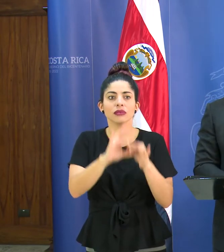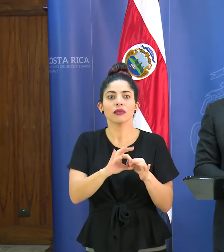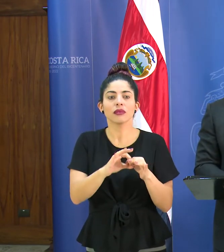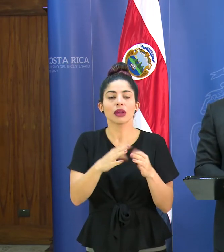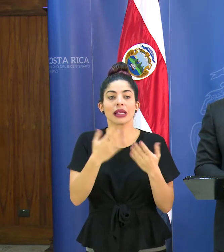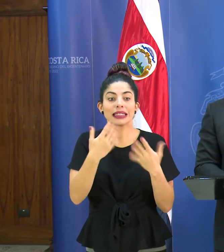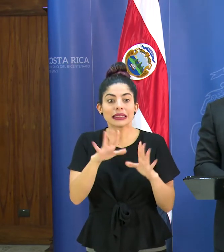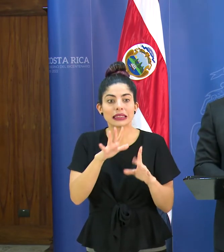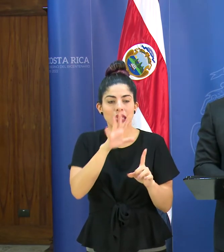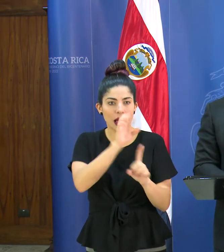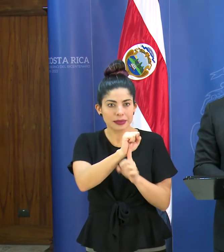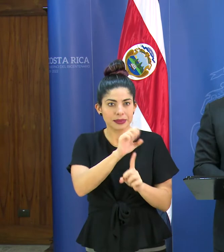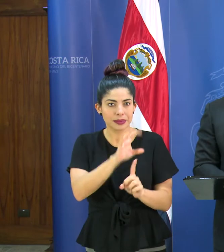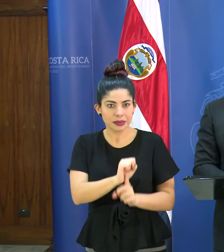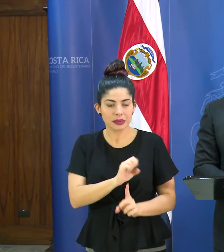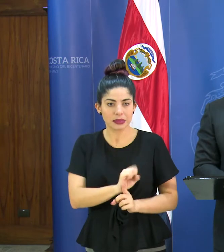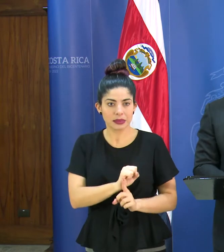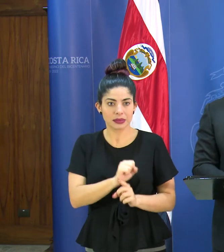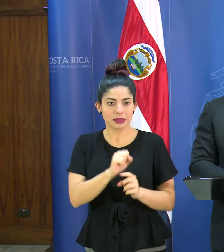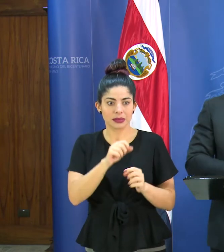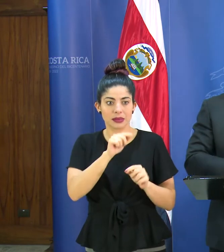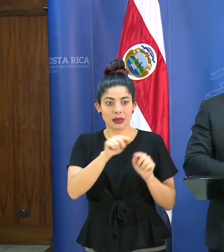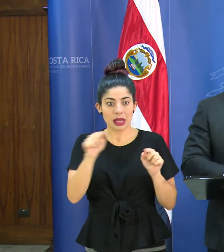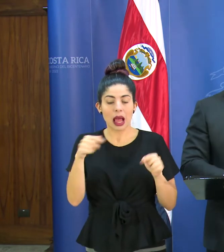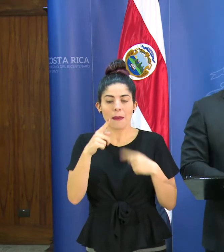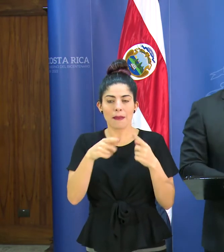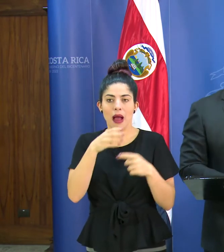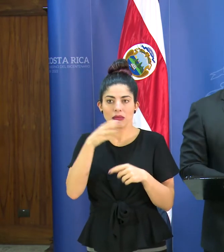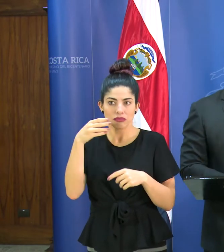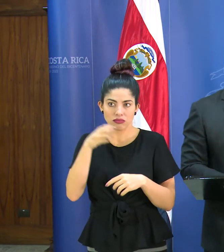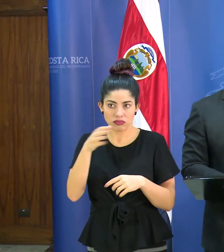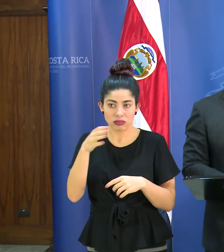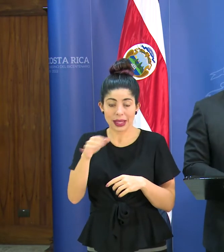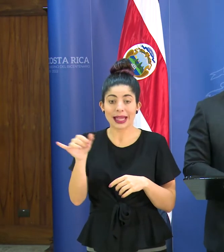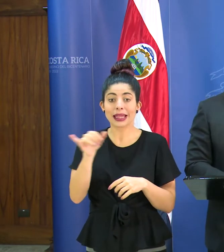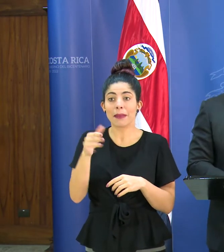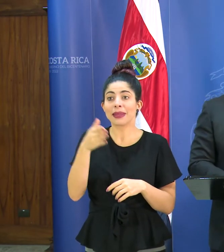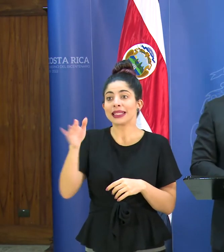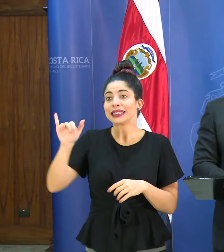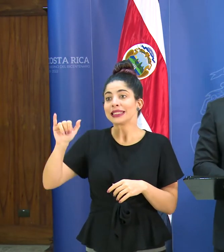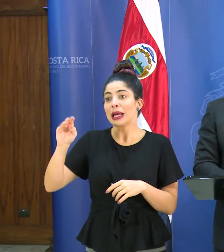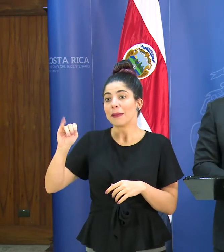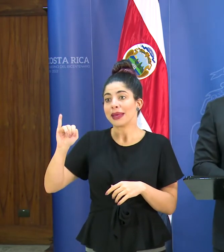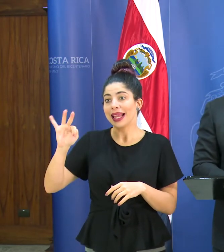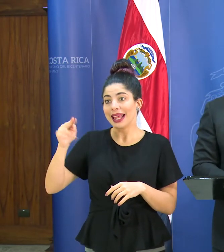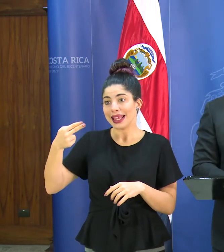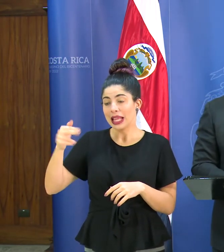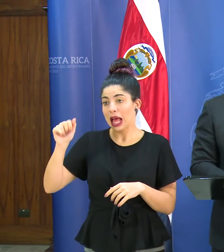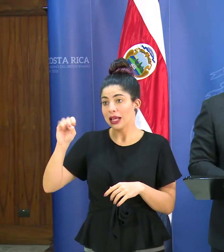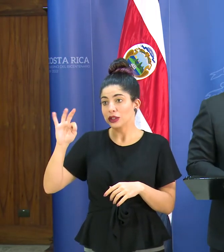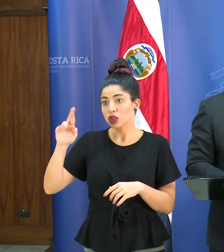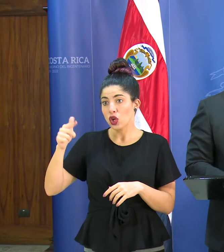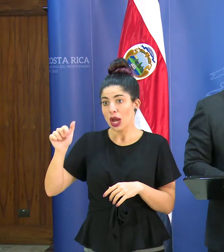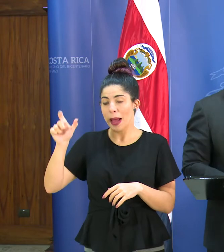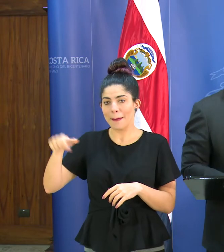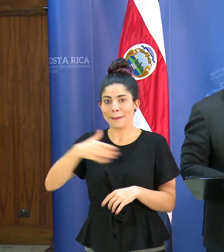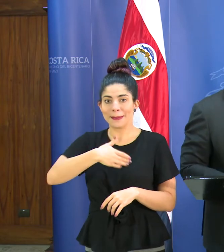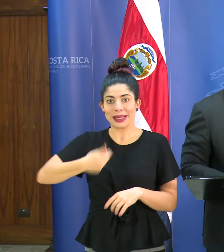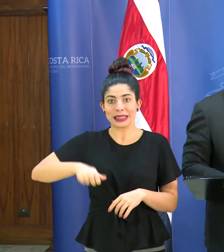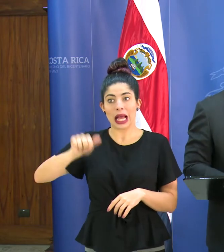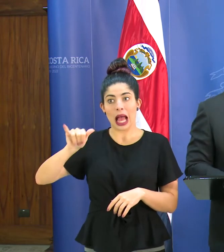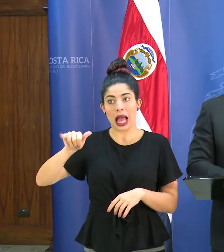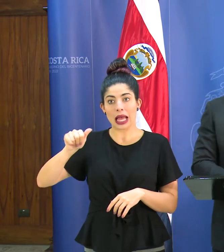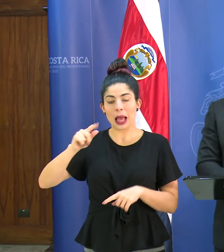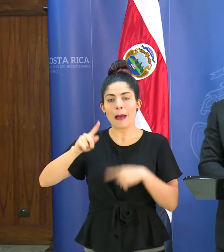tenemos identificados en el sistema educativo. Y también doña Yamileta Storga, la presidenta de la IA, informará